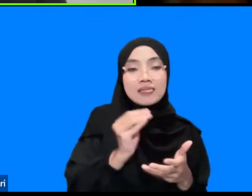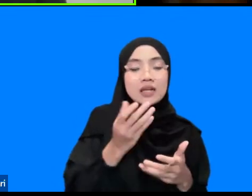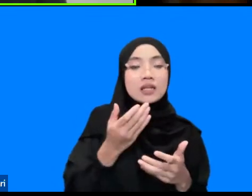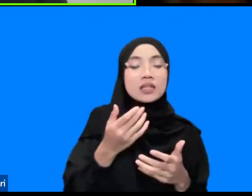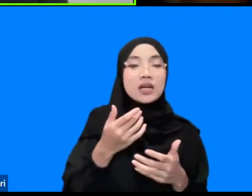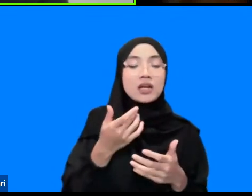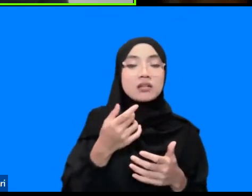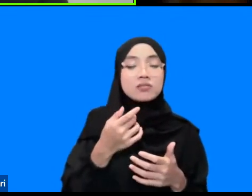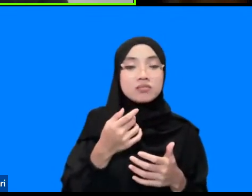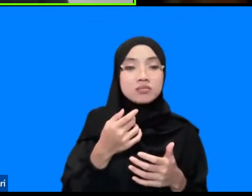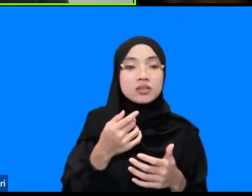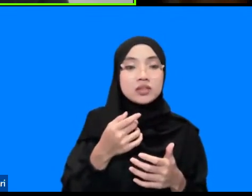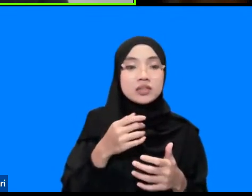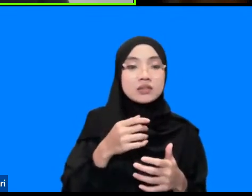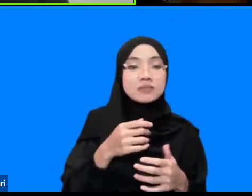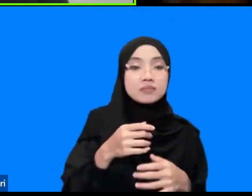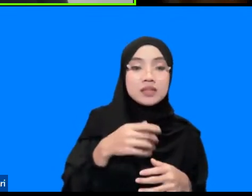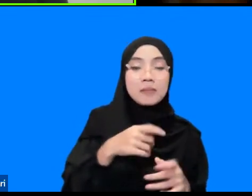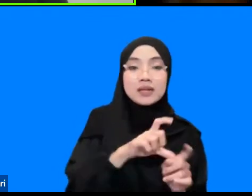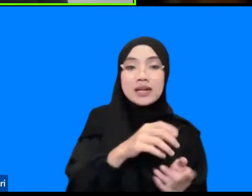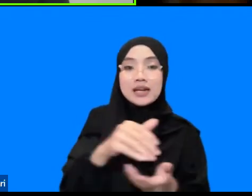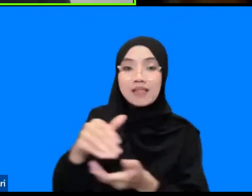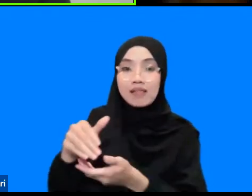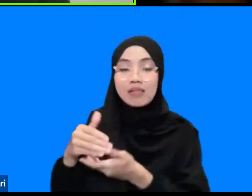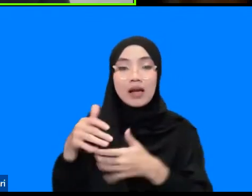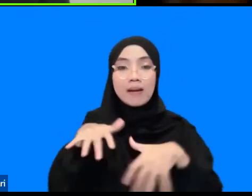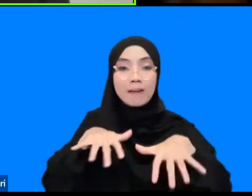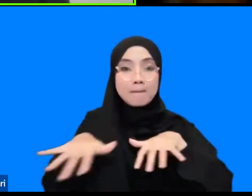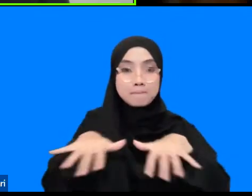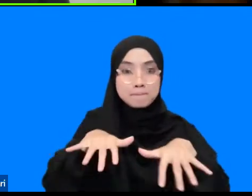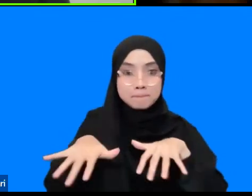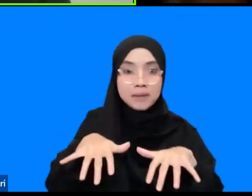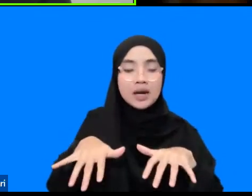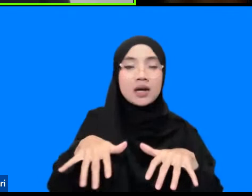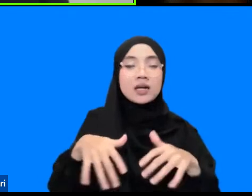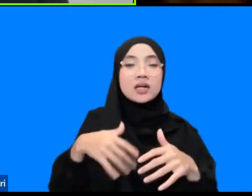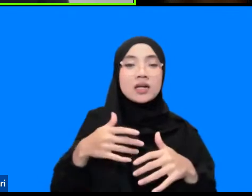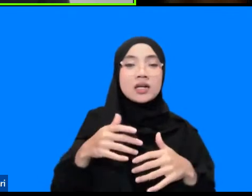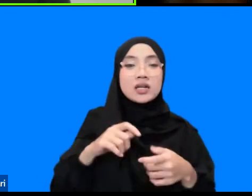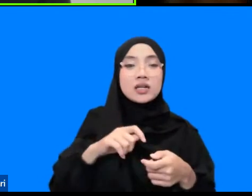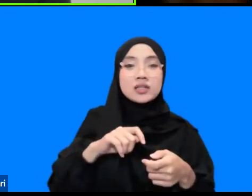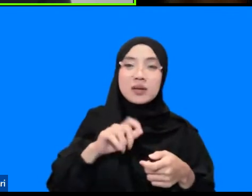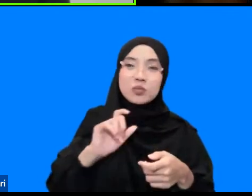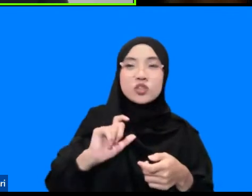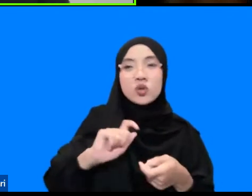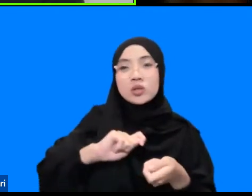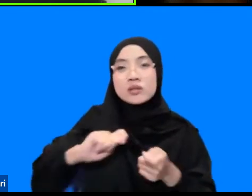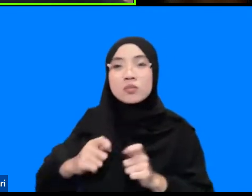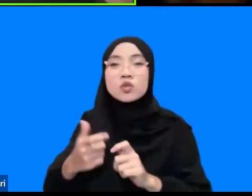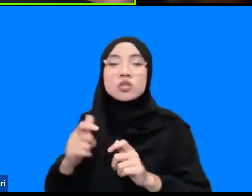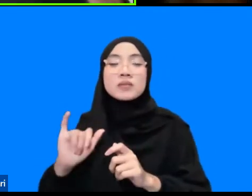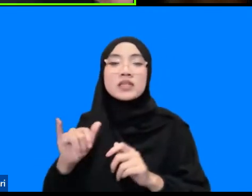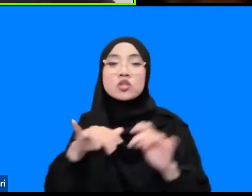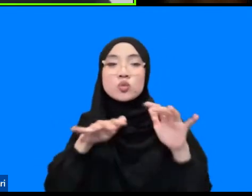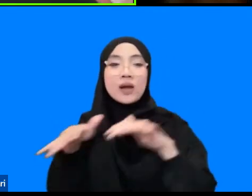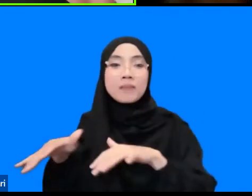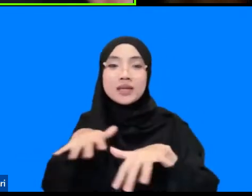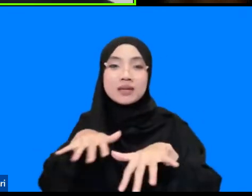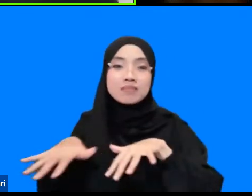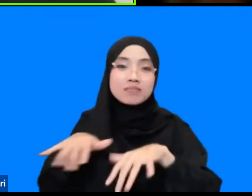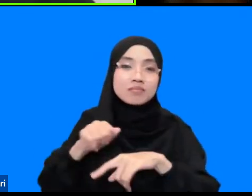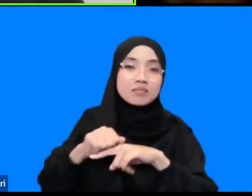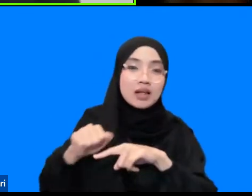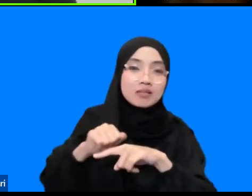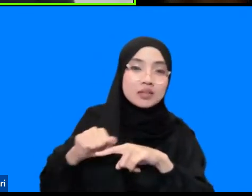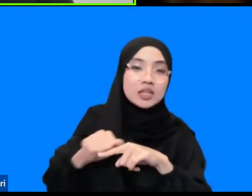diambilnya dari data-data gempa kemudian ada modeling tsunami yang sudah disimulasikan ada